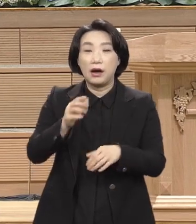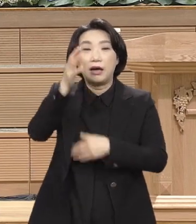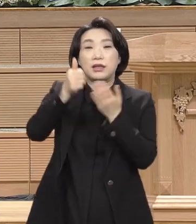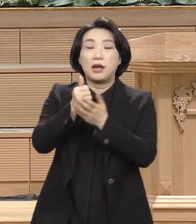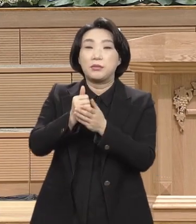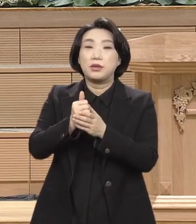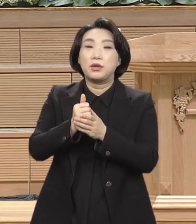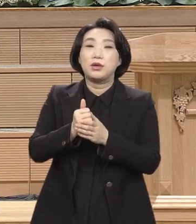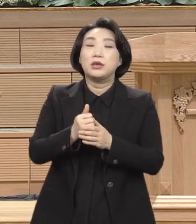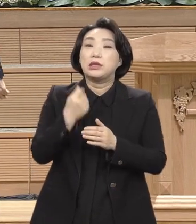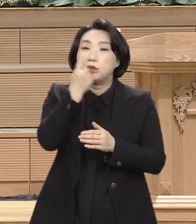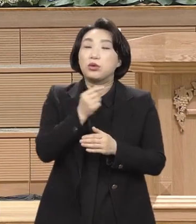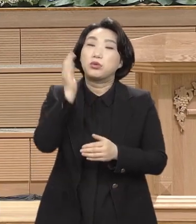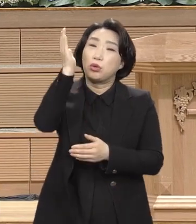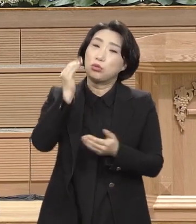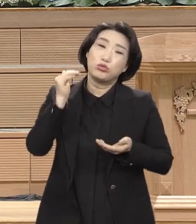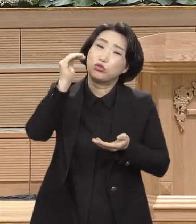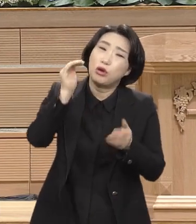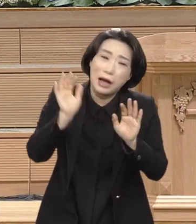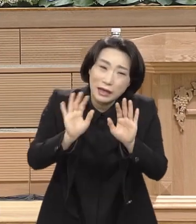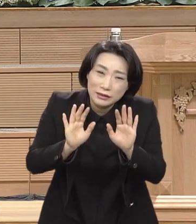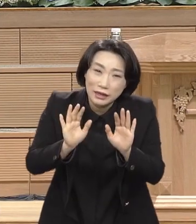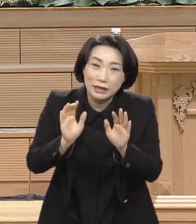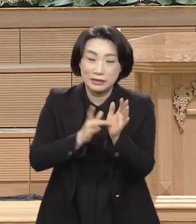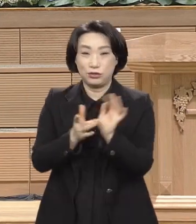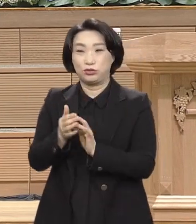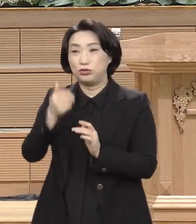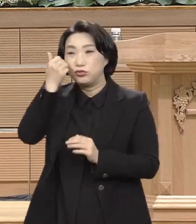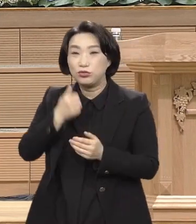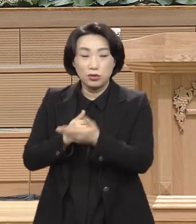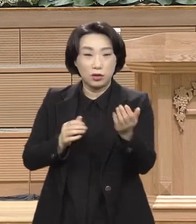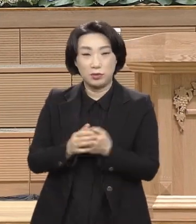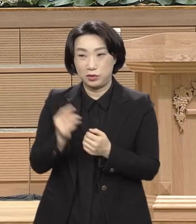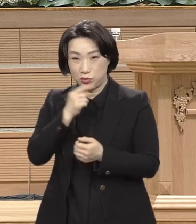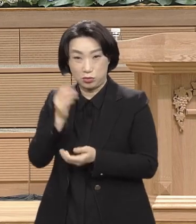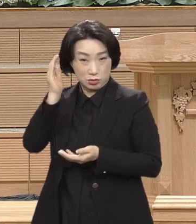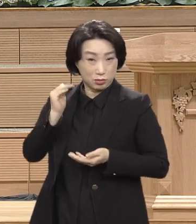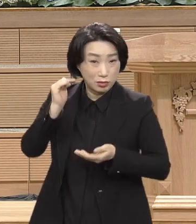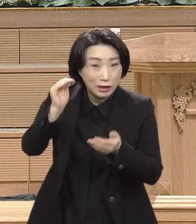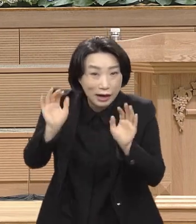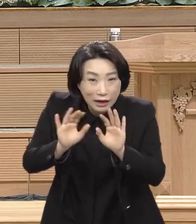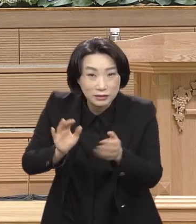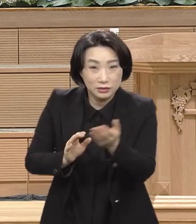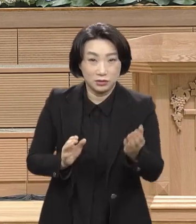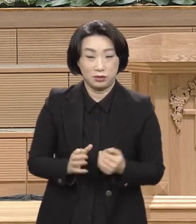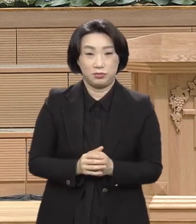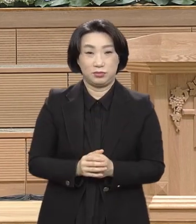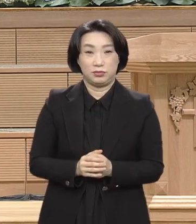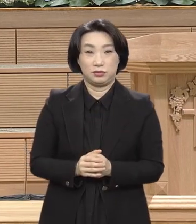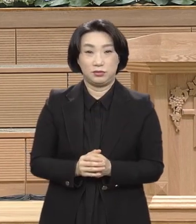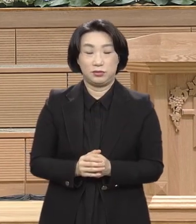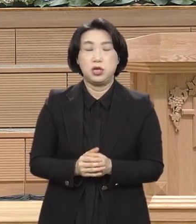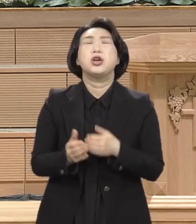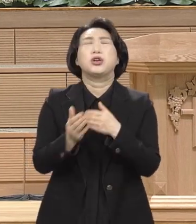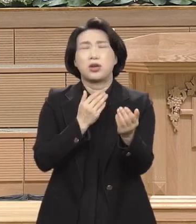분도 아니고 예수님은 어떤 이론으로 말씀할 분도 아니고 경험으로 갖는